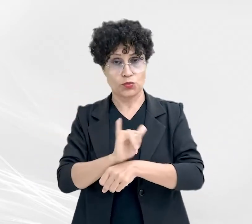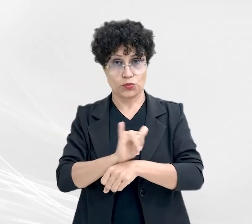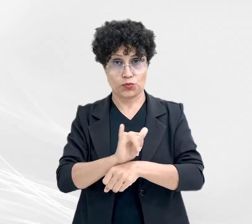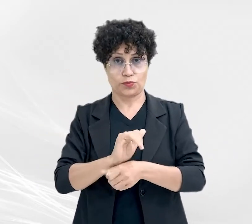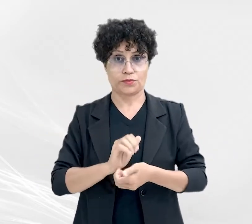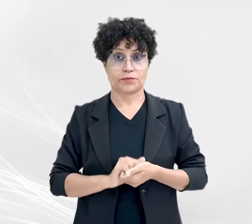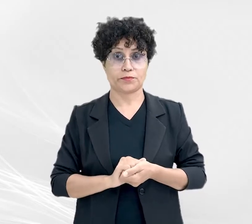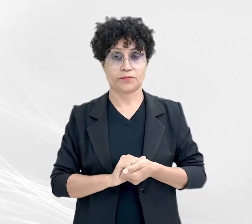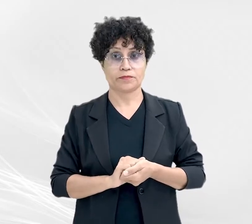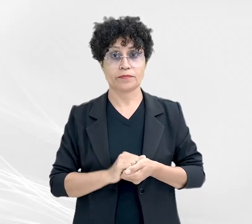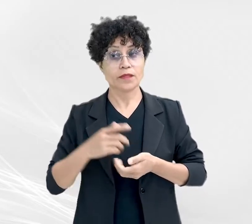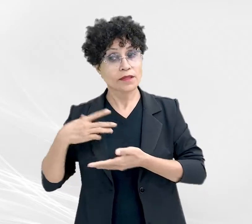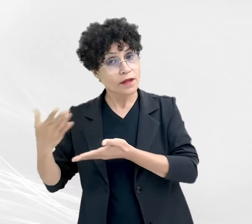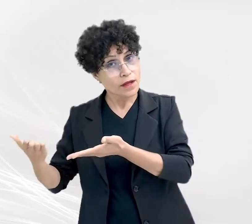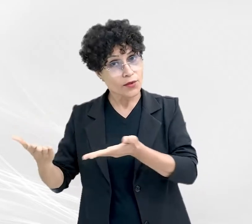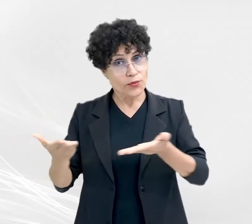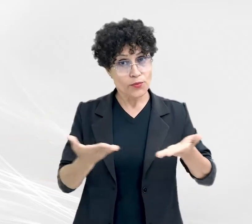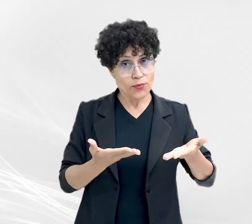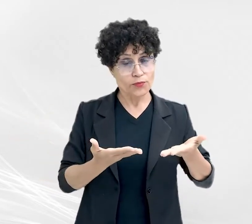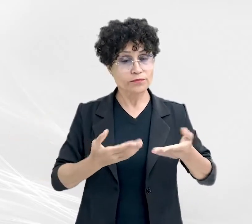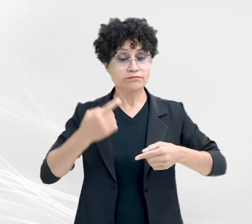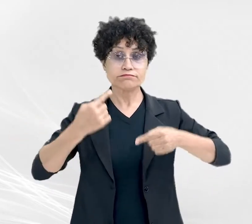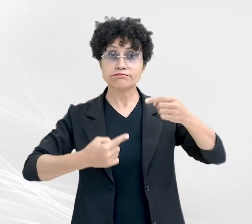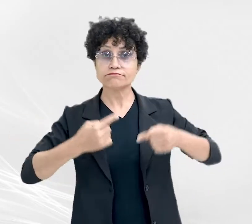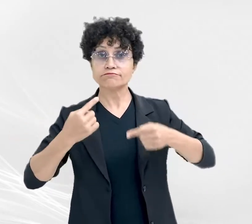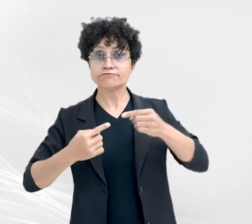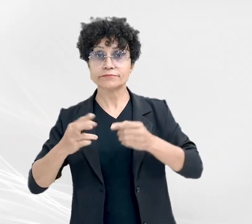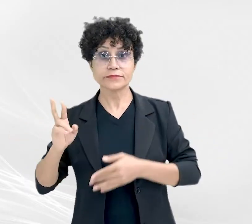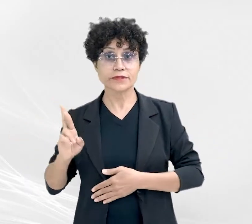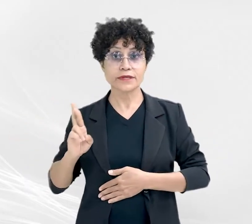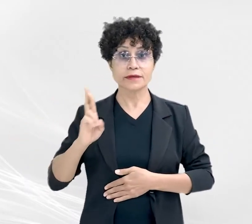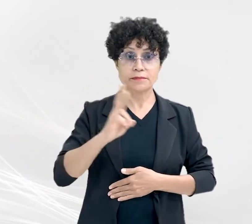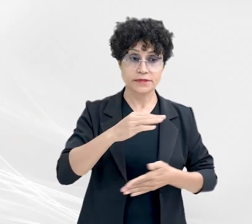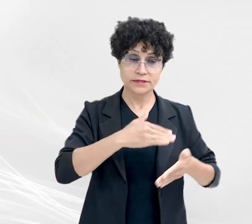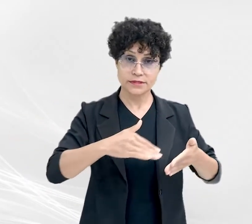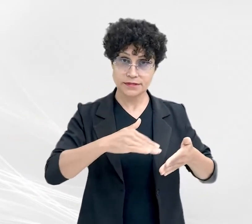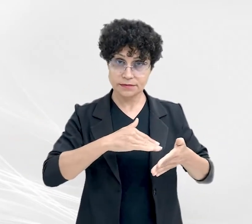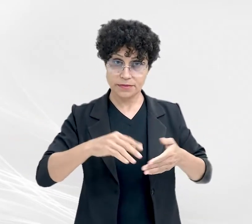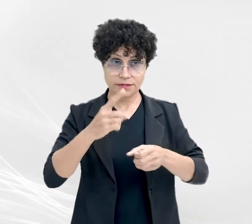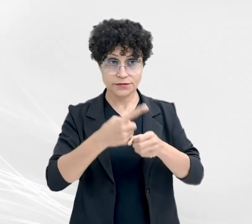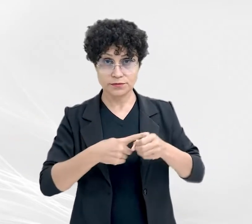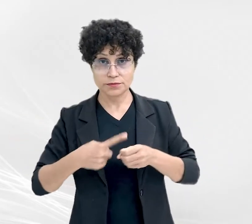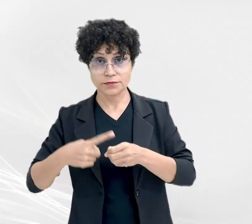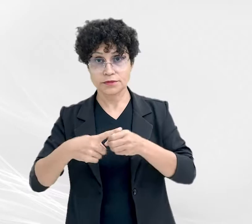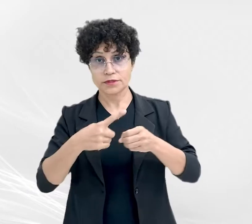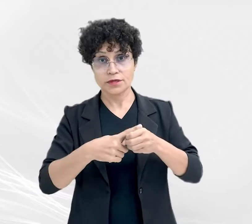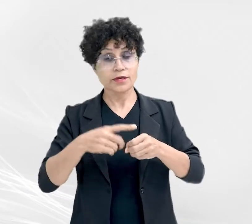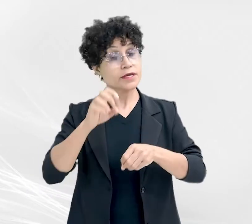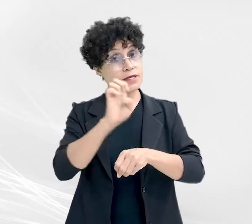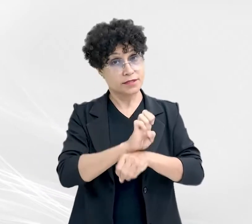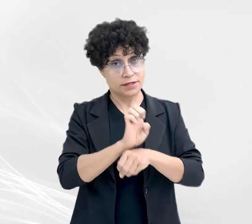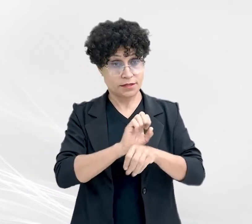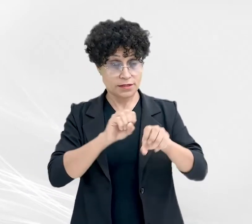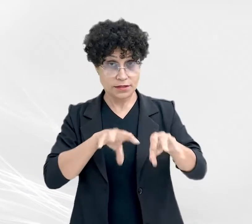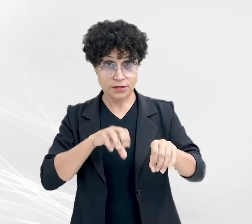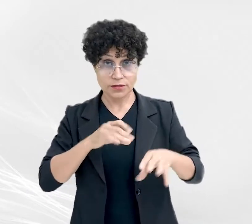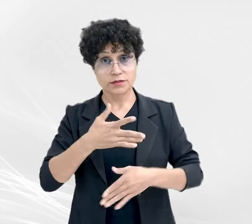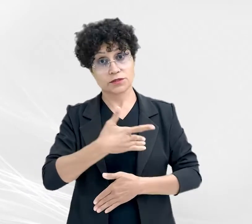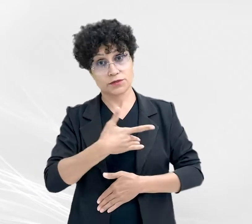Estão sendo convidados para a discussão representantes das Secretarias Municipais e Estadual de Educação e Saúde,